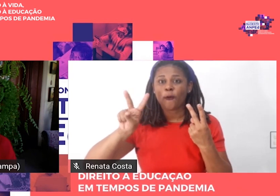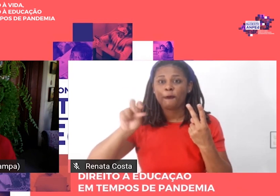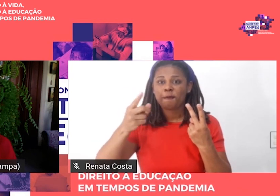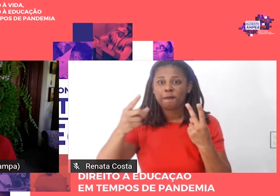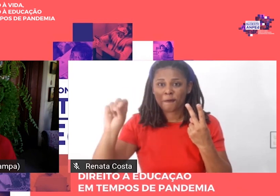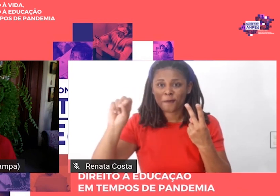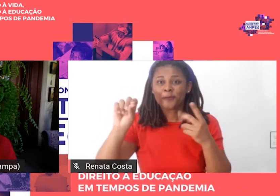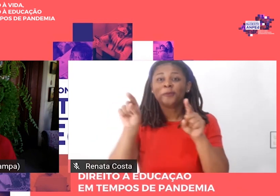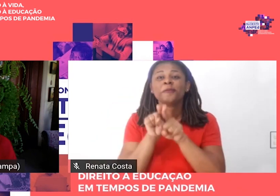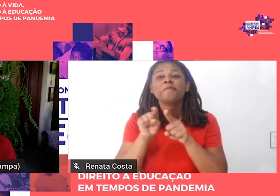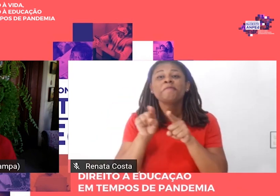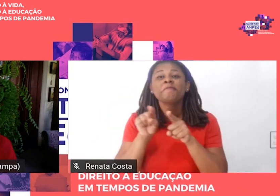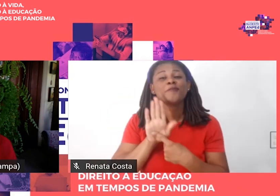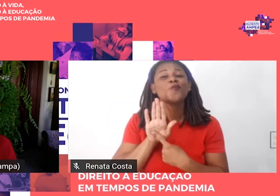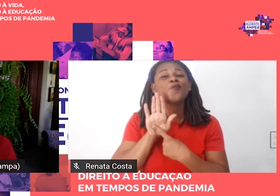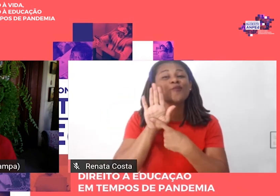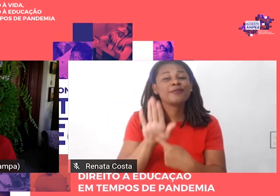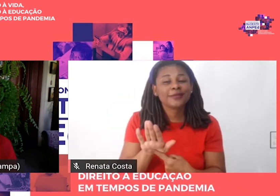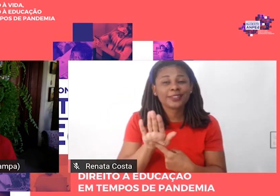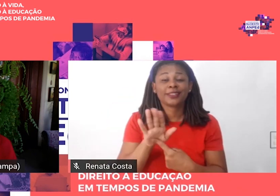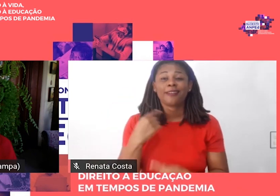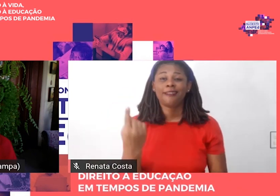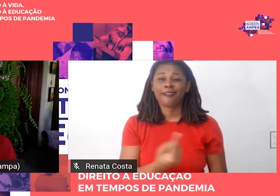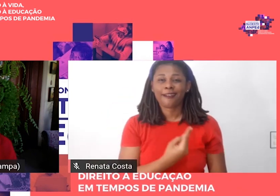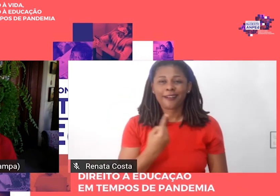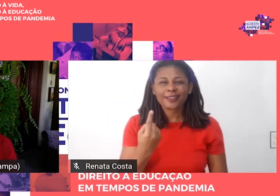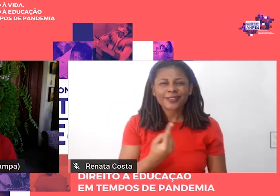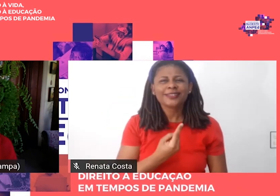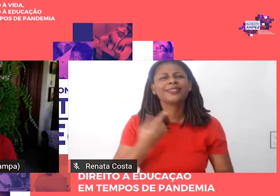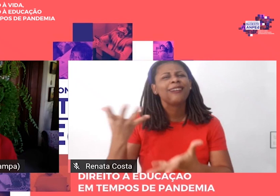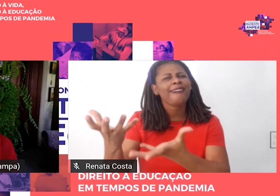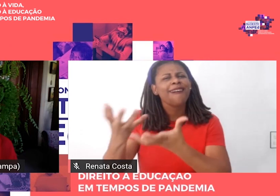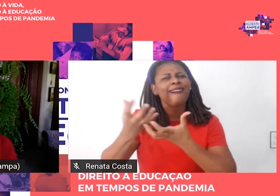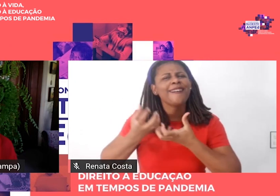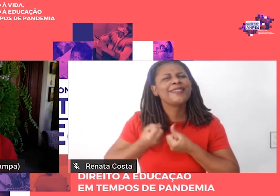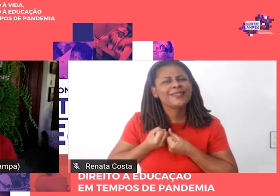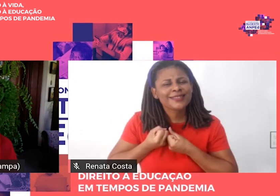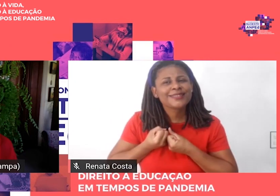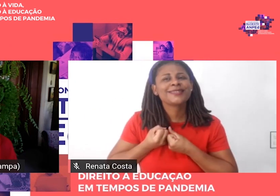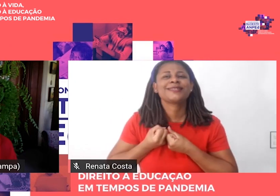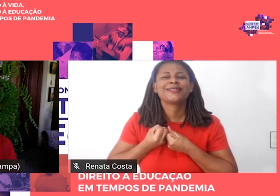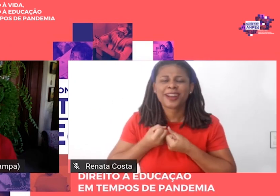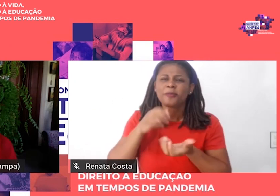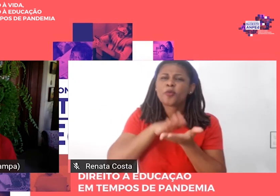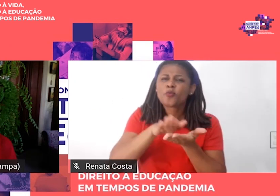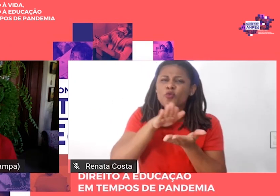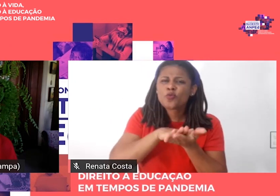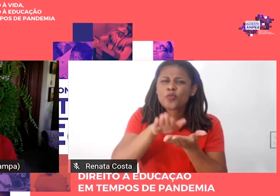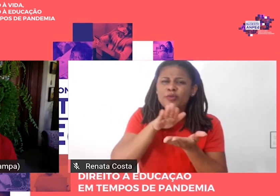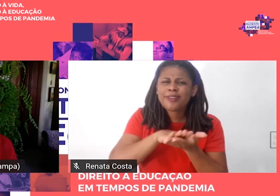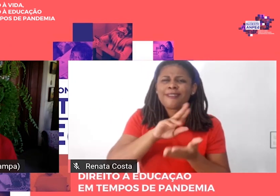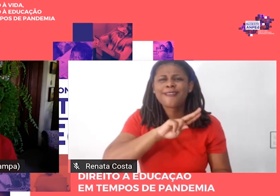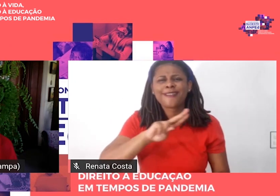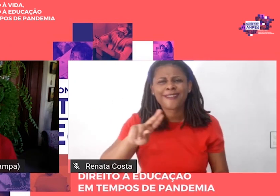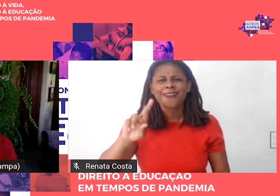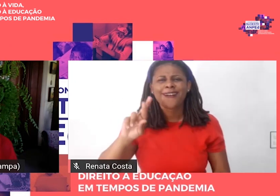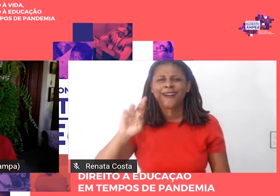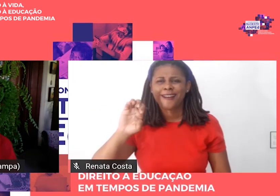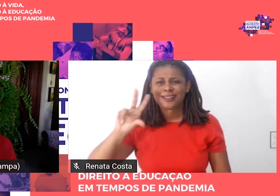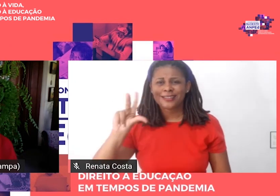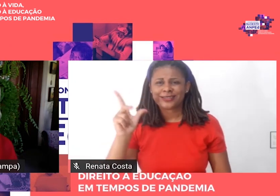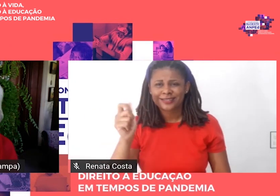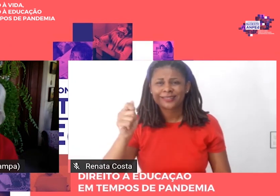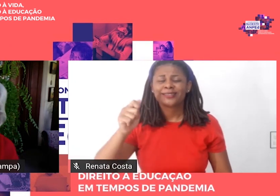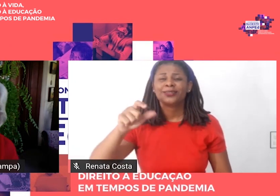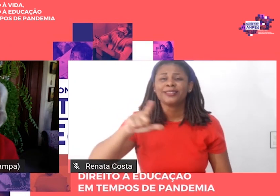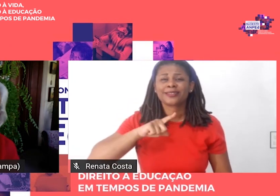além de estarmos acolhendo a resenhas sobre um conjunto de livros